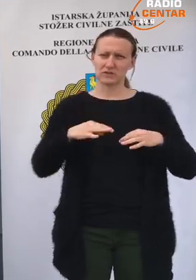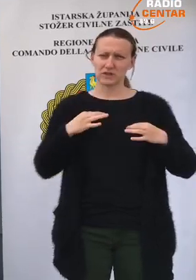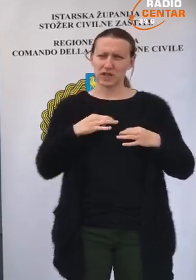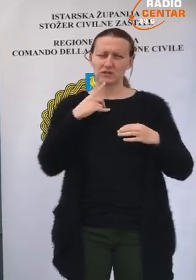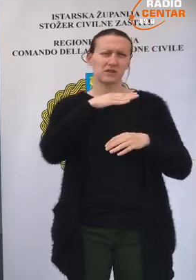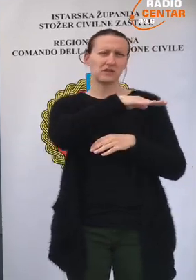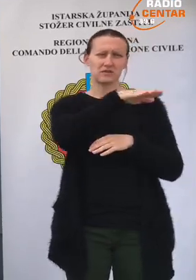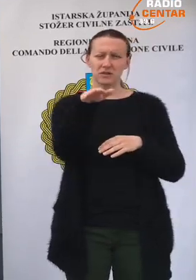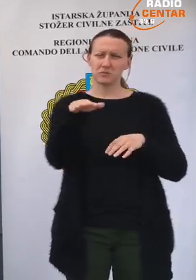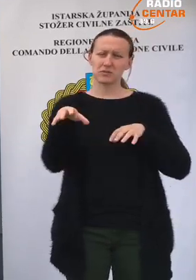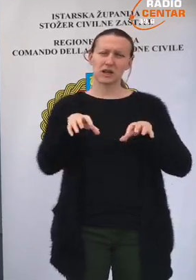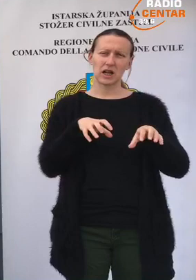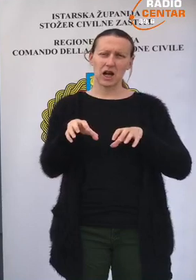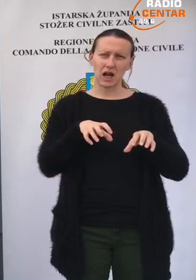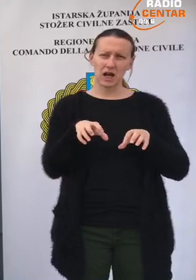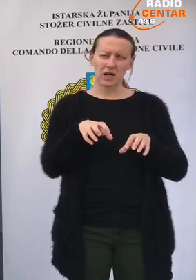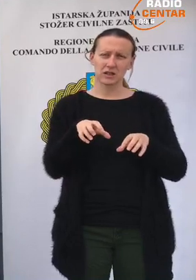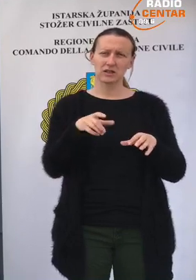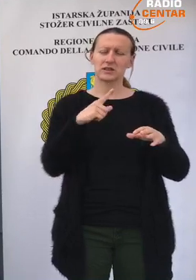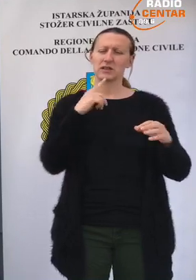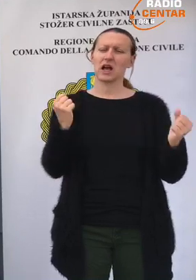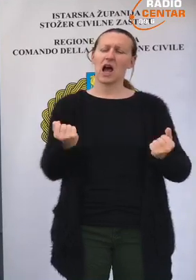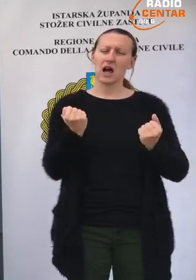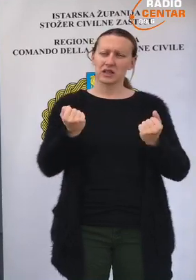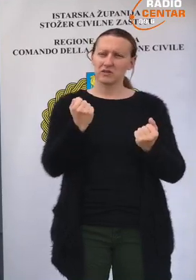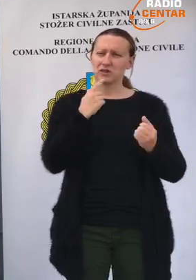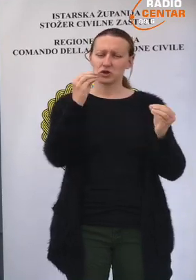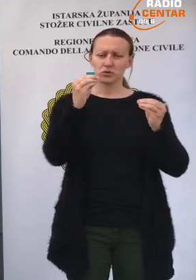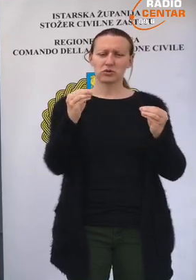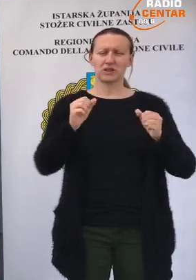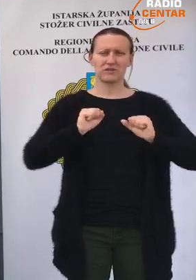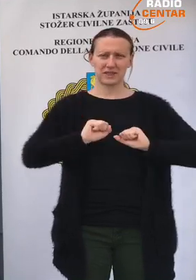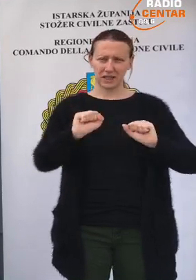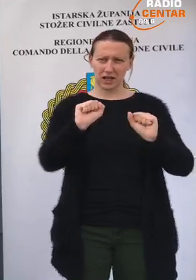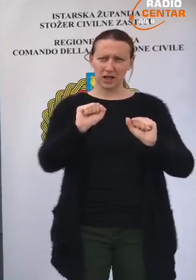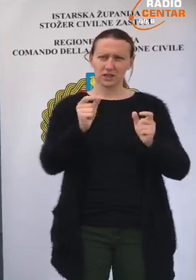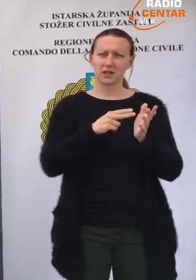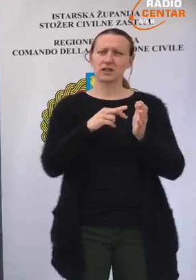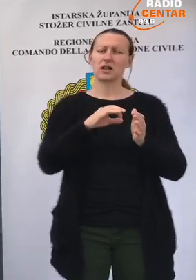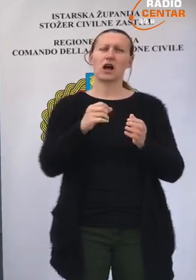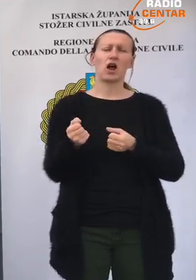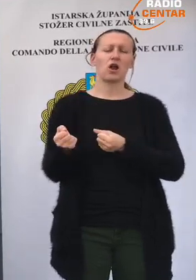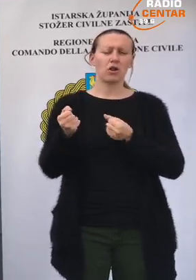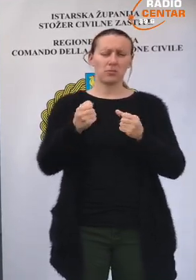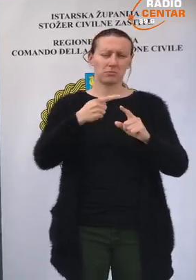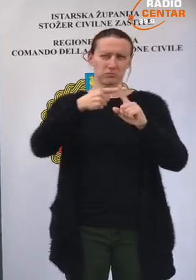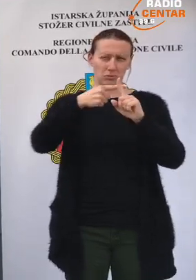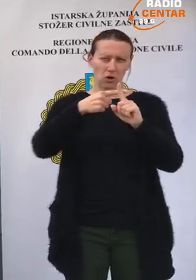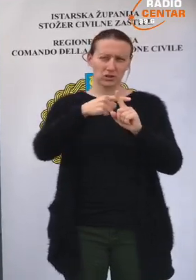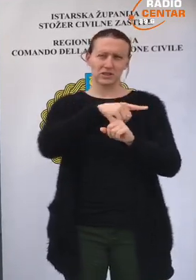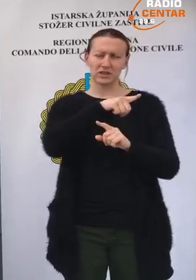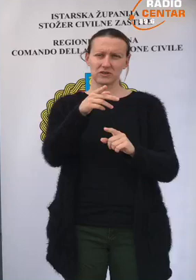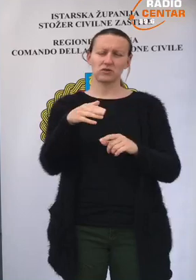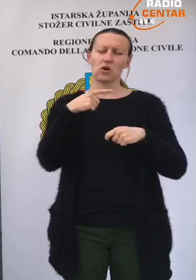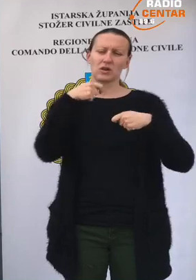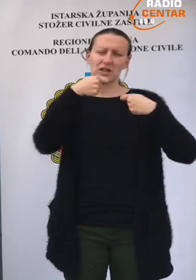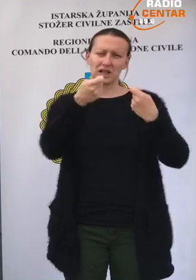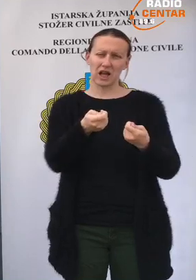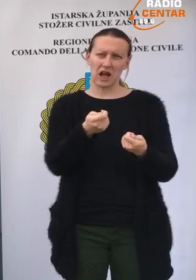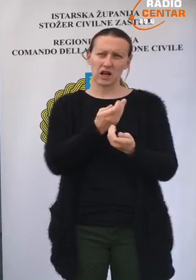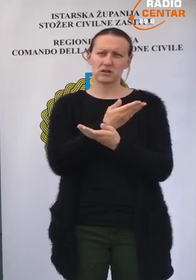zdravstva i svim djelatnicima i aktivistima i sustava civilne zaštite na doprinosu koji daju za